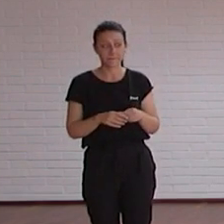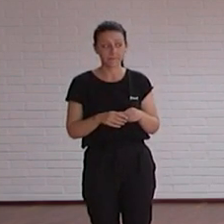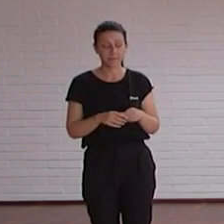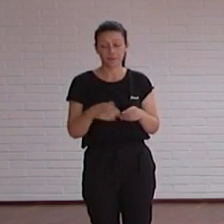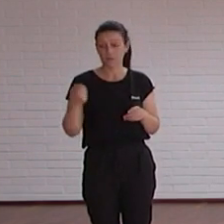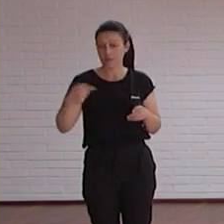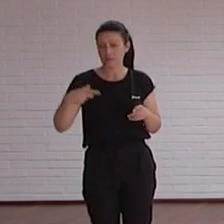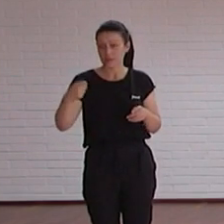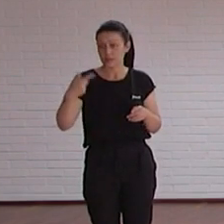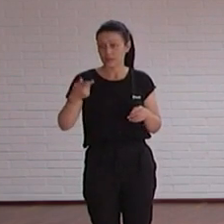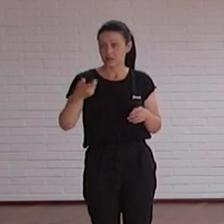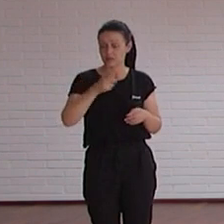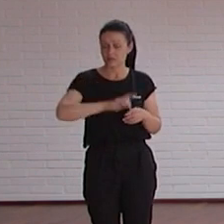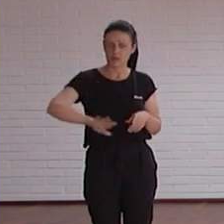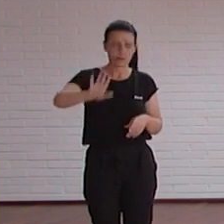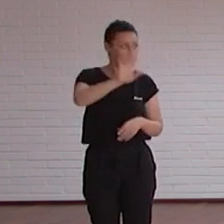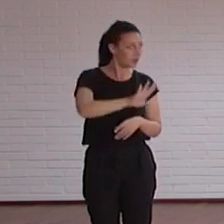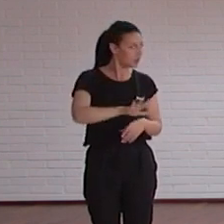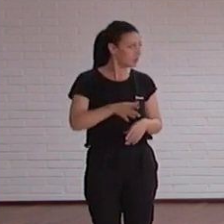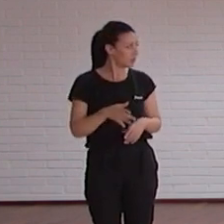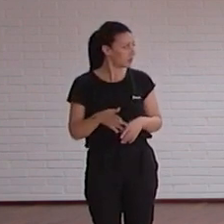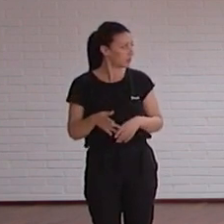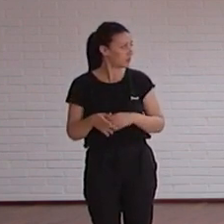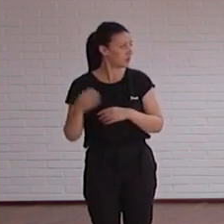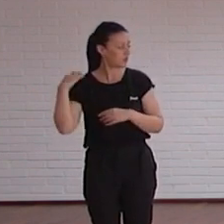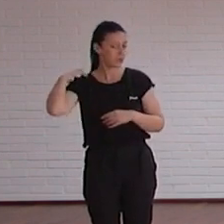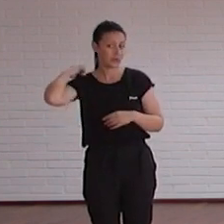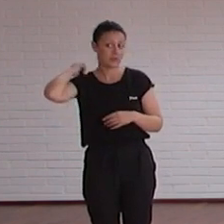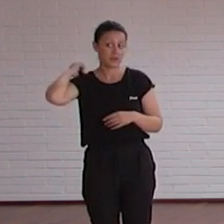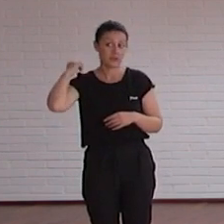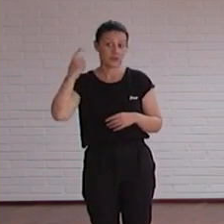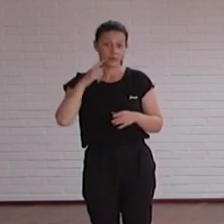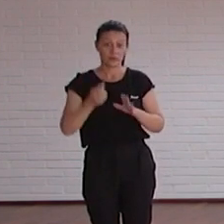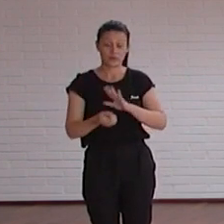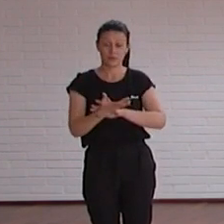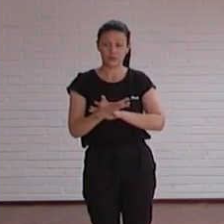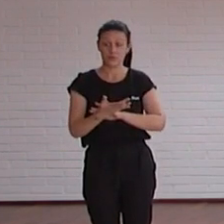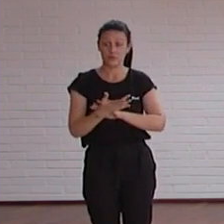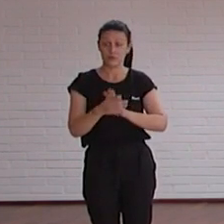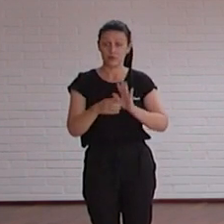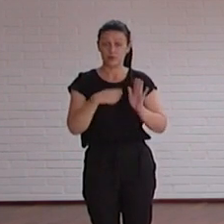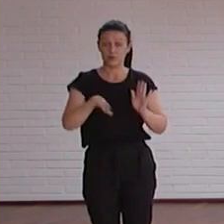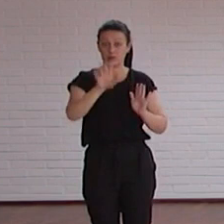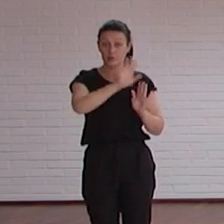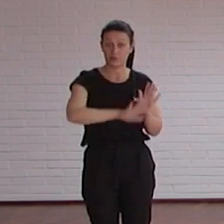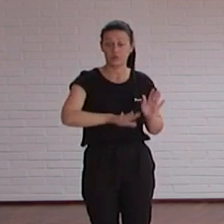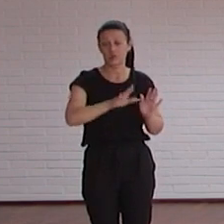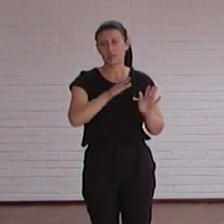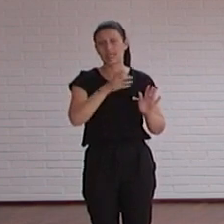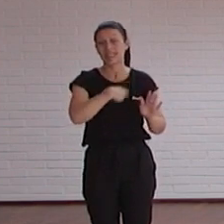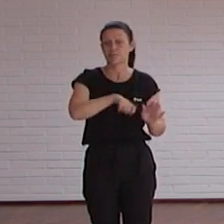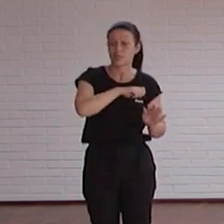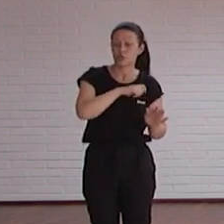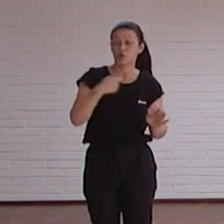ocasiones medios nacionales la de la aplicación del Instenol por ejemplo salió en medios nacionales en el español en el ABC